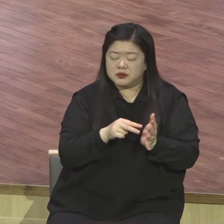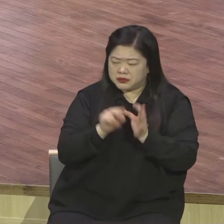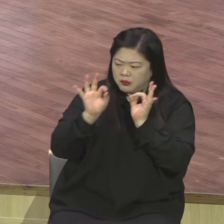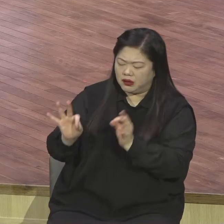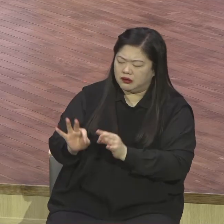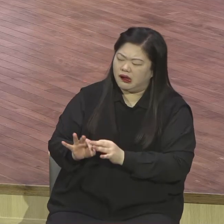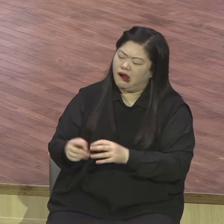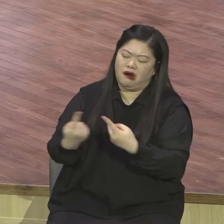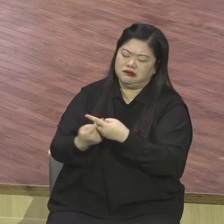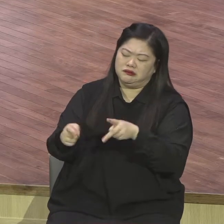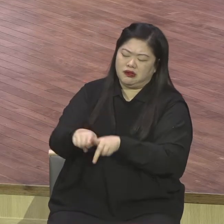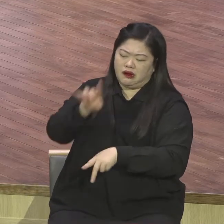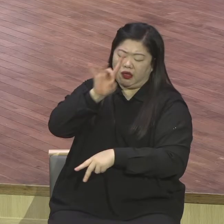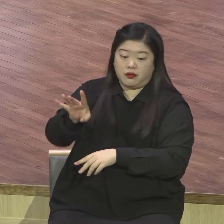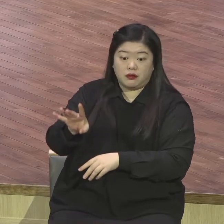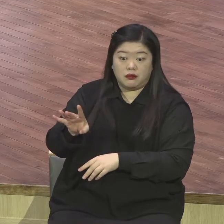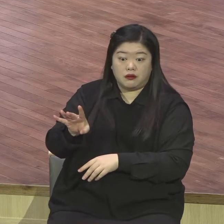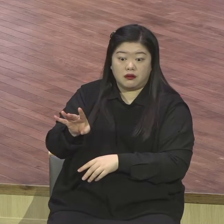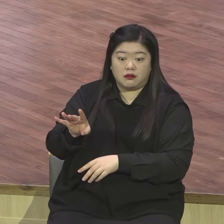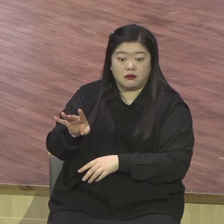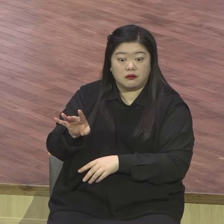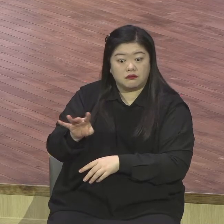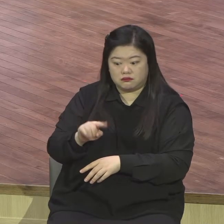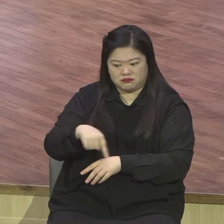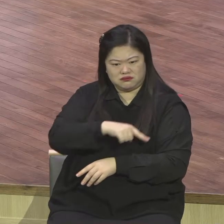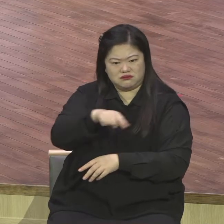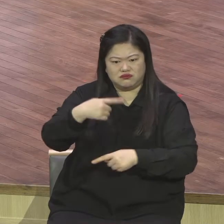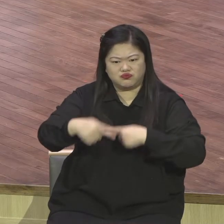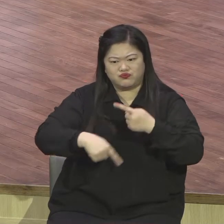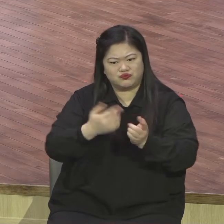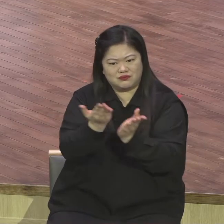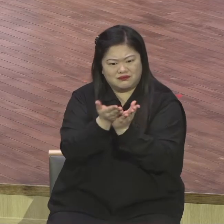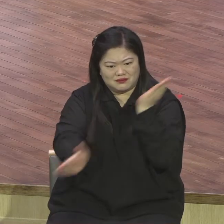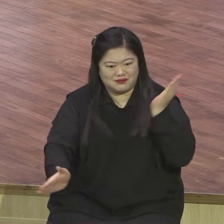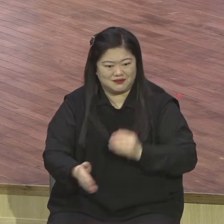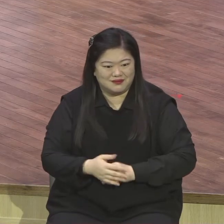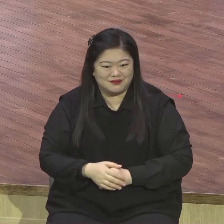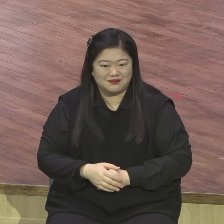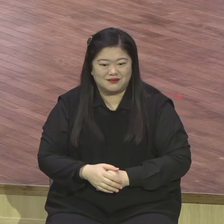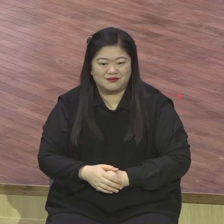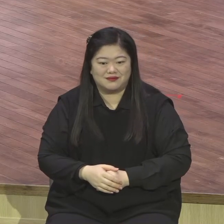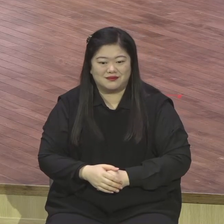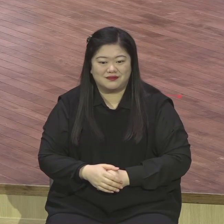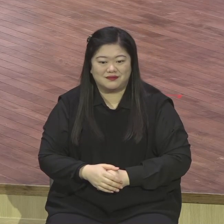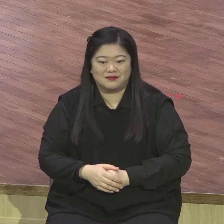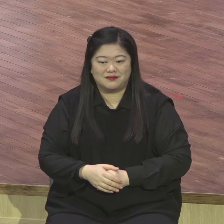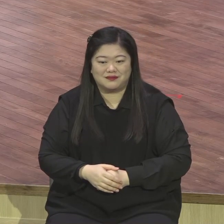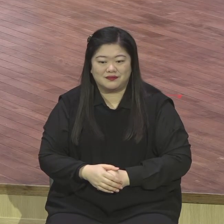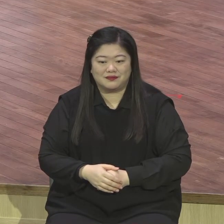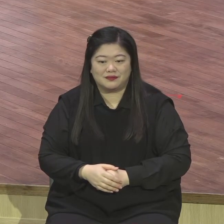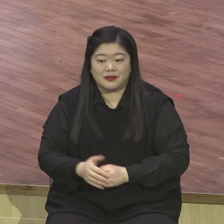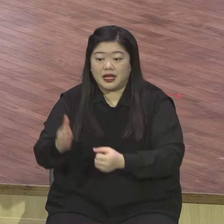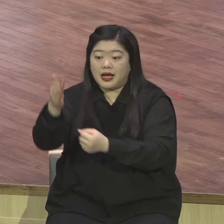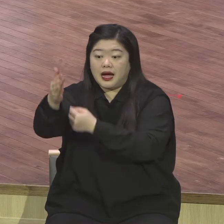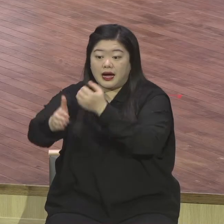우리가 하나님의 말씀을 볼 때에 이 본질을 딱 놓쳐버리고